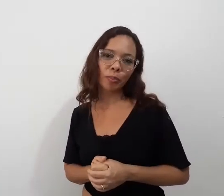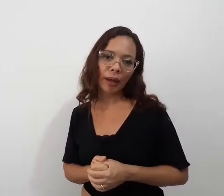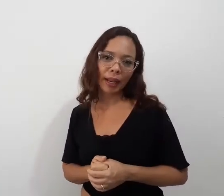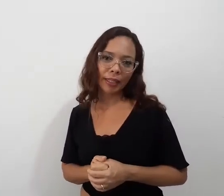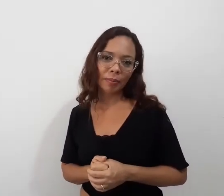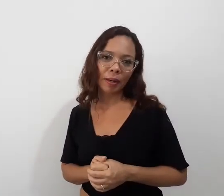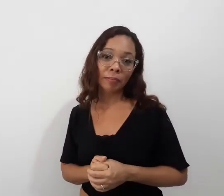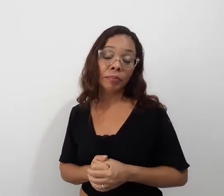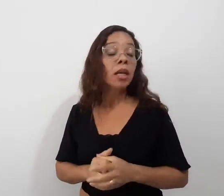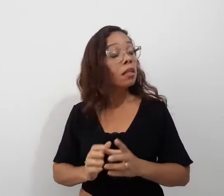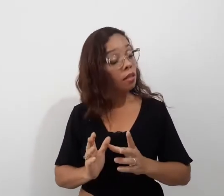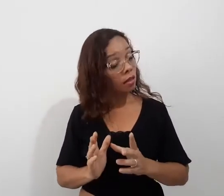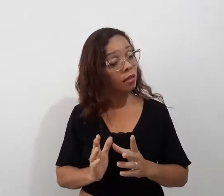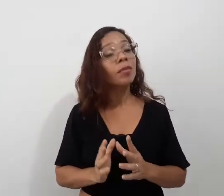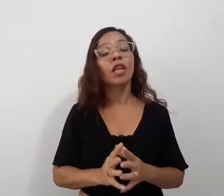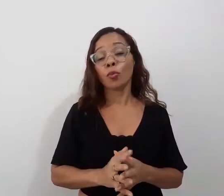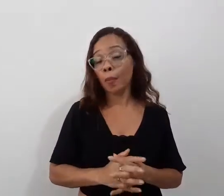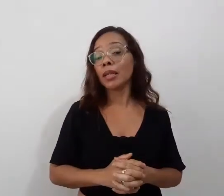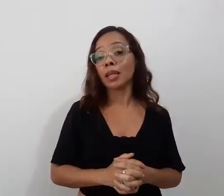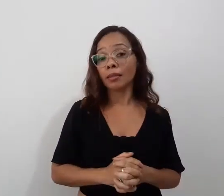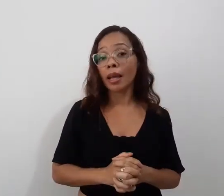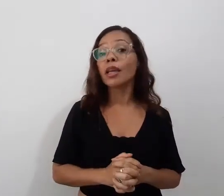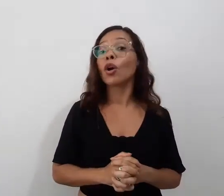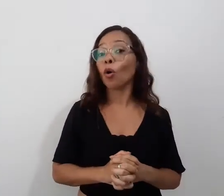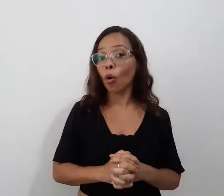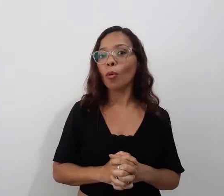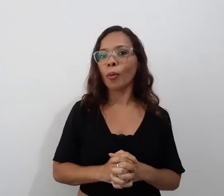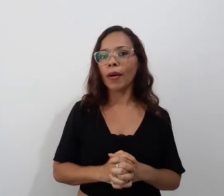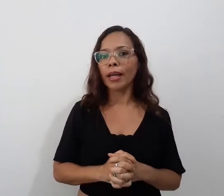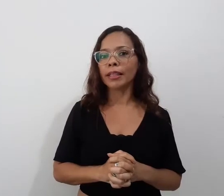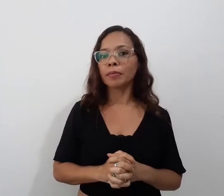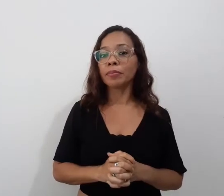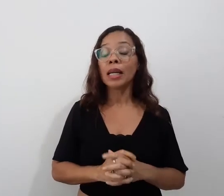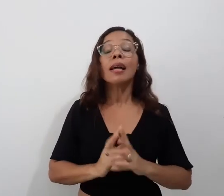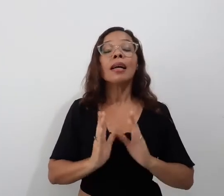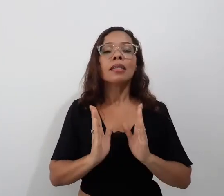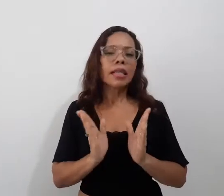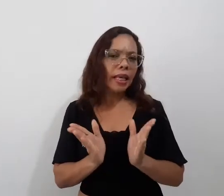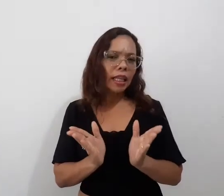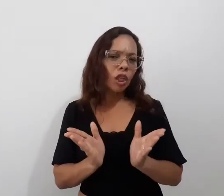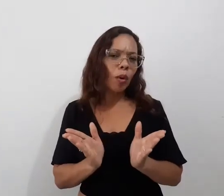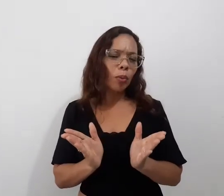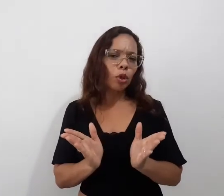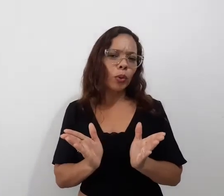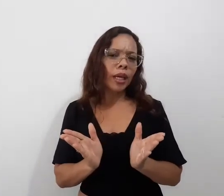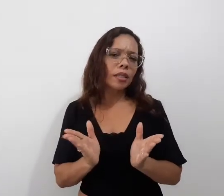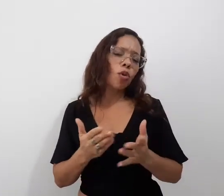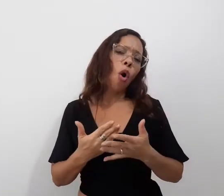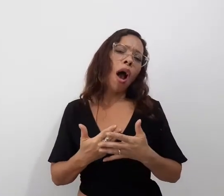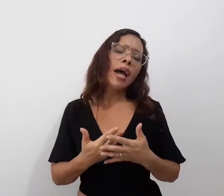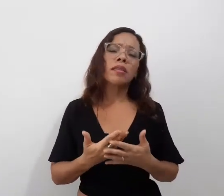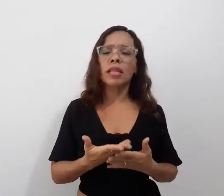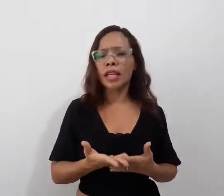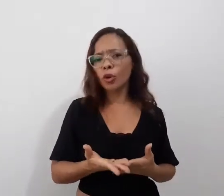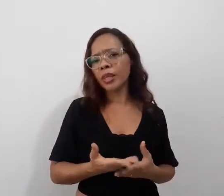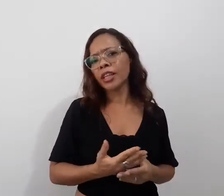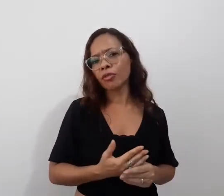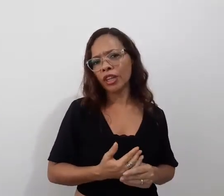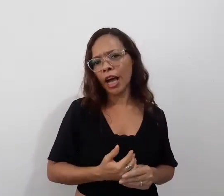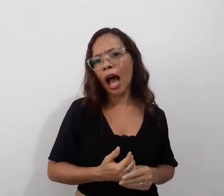Paraíba. Sim, eu me apresentei como poeta. Sei que na língua portuguesa o correto seria me identificar